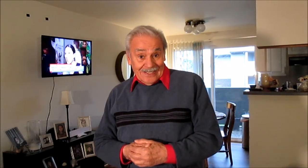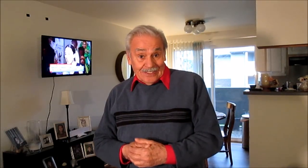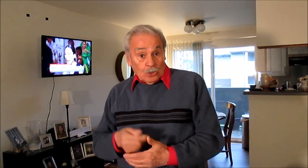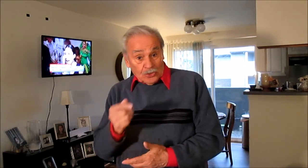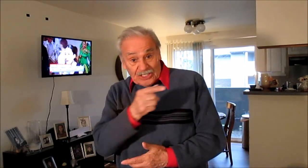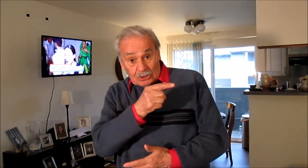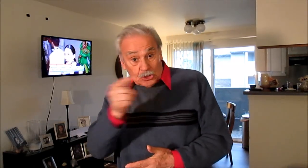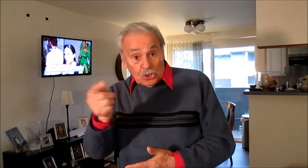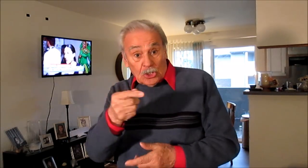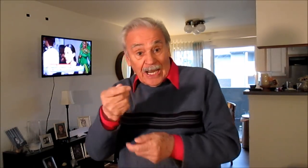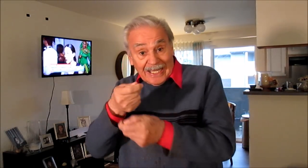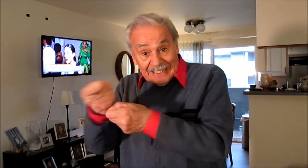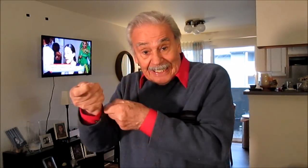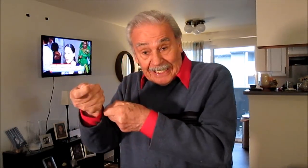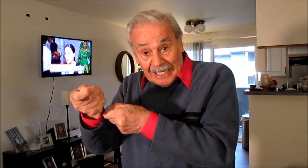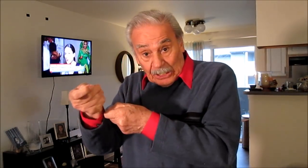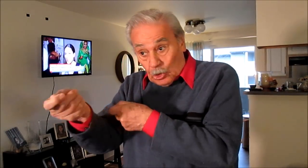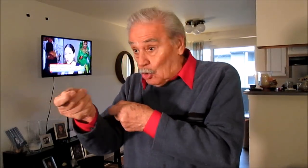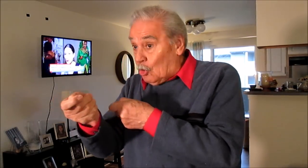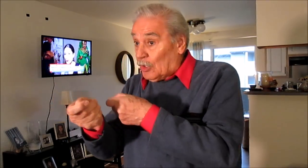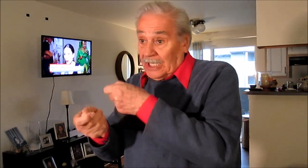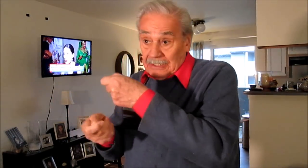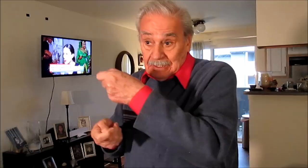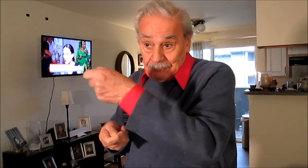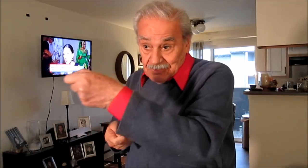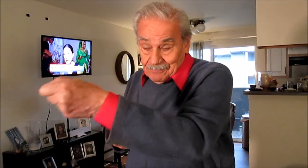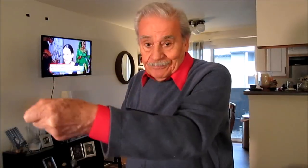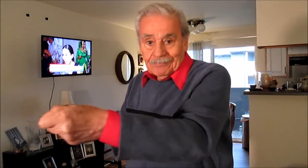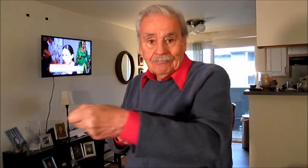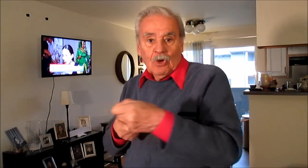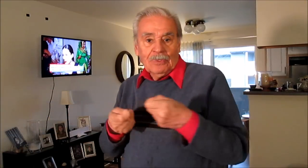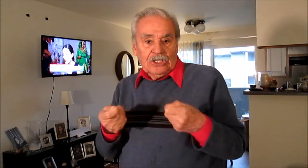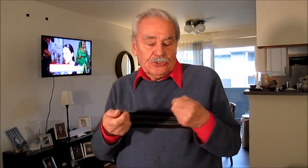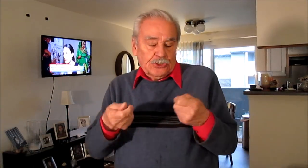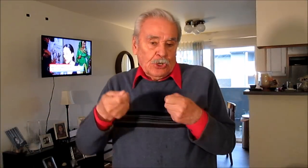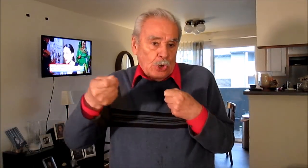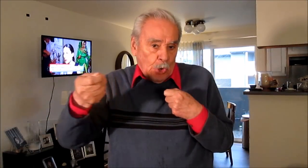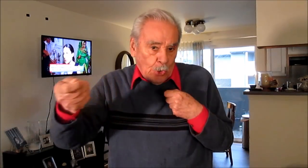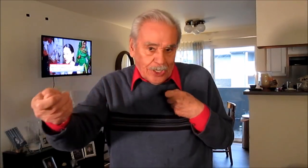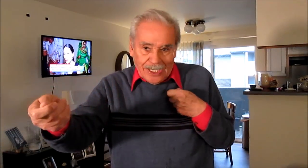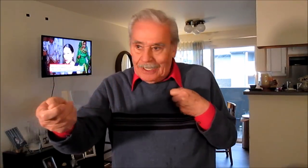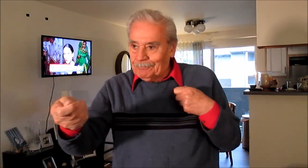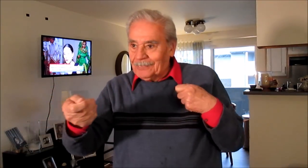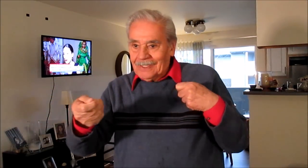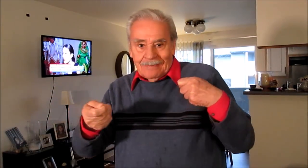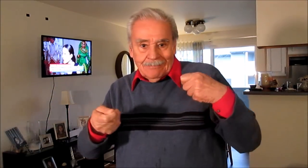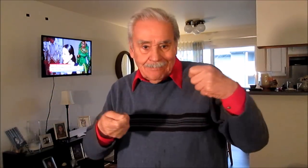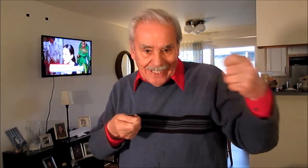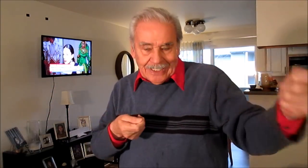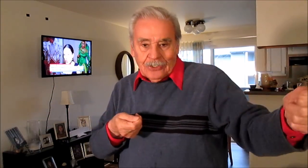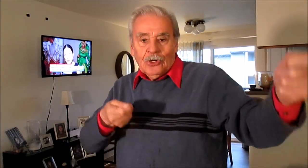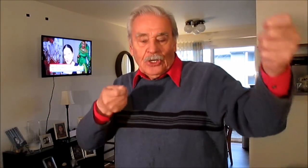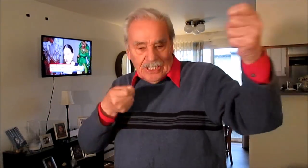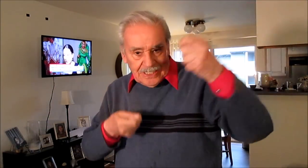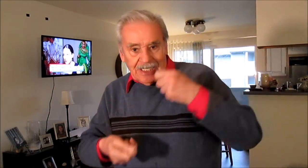O sea, toda la guita que agarró, que movilizó, que manejó y